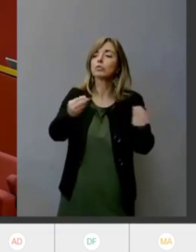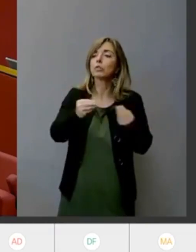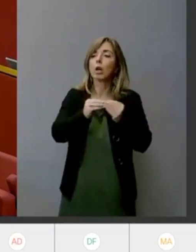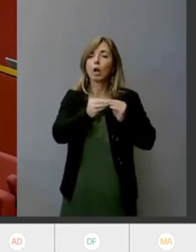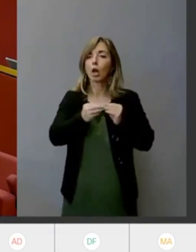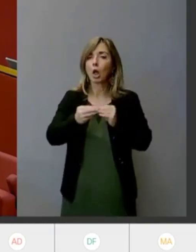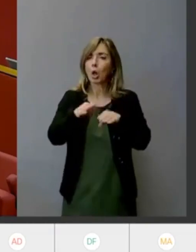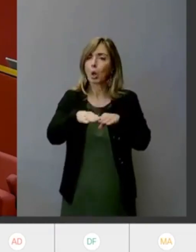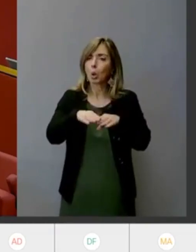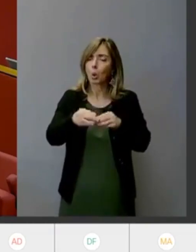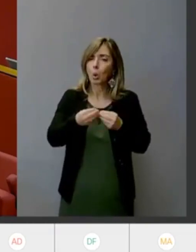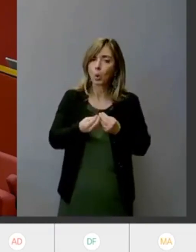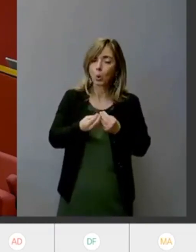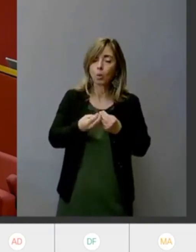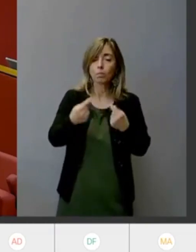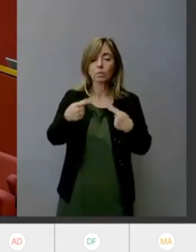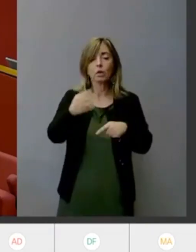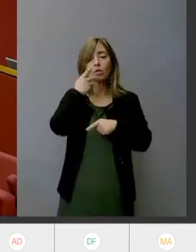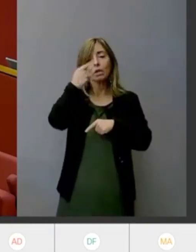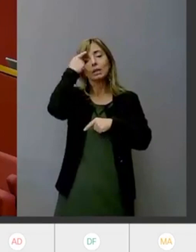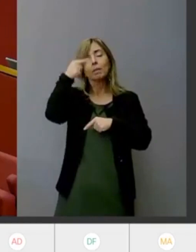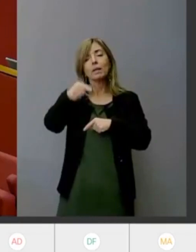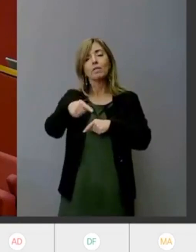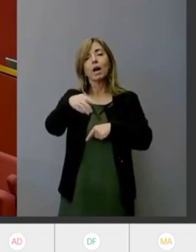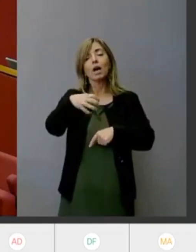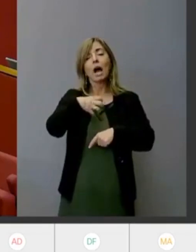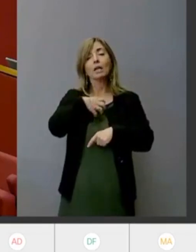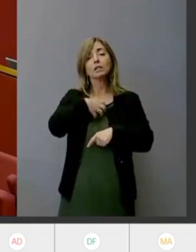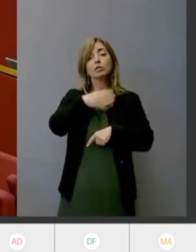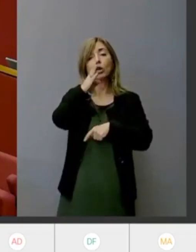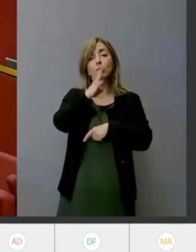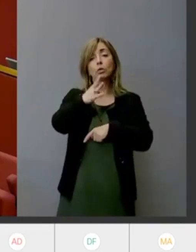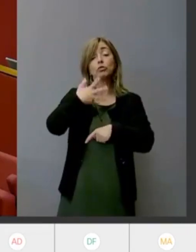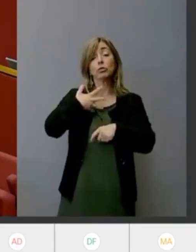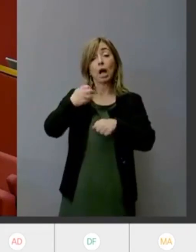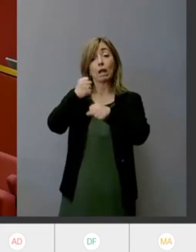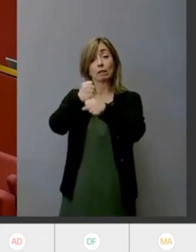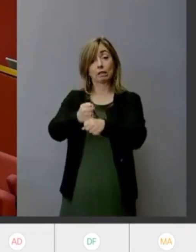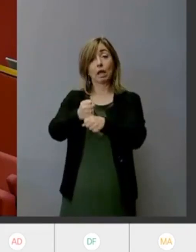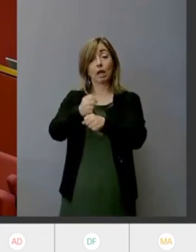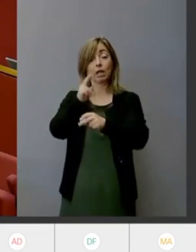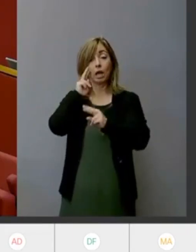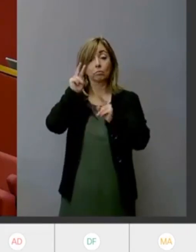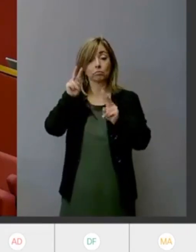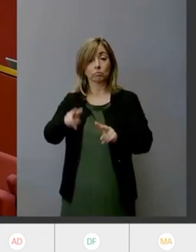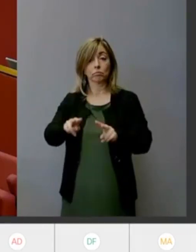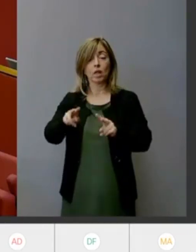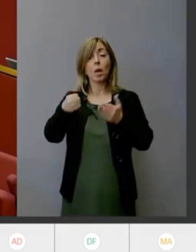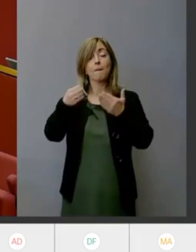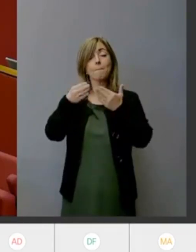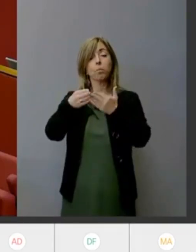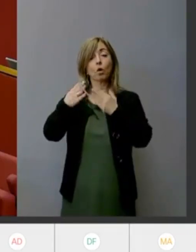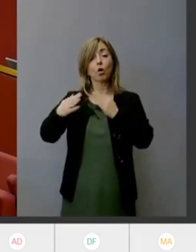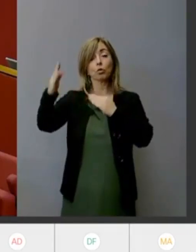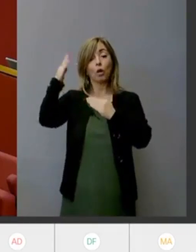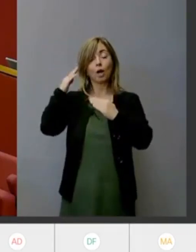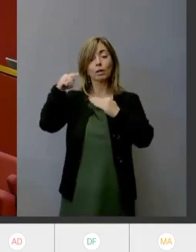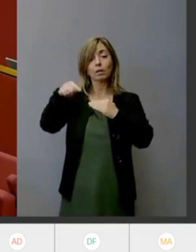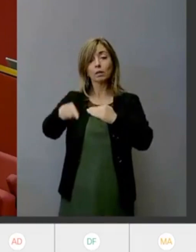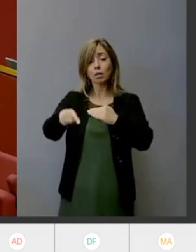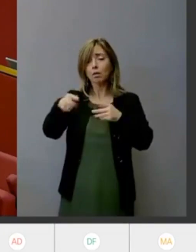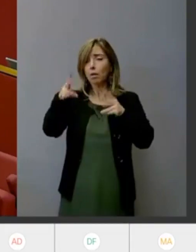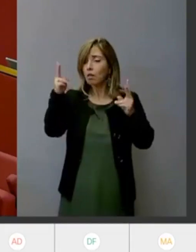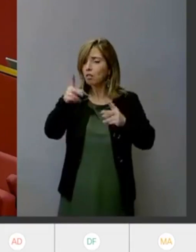'assessore Bordilli che ha la delega al Porto Antico di uno spazio sempre, appunto, portadico, uno spazio sempre peggio sfruttato e